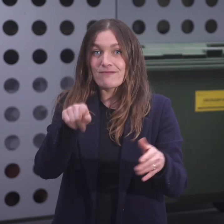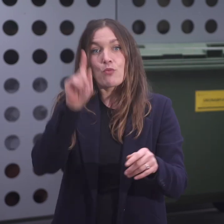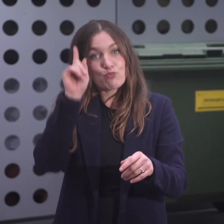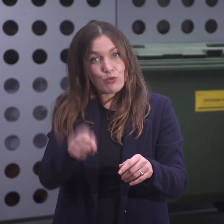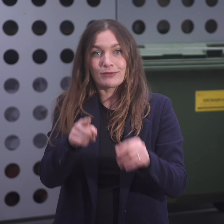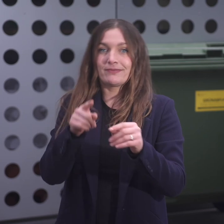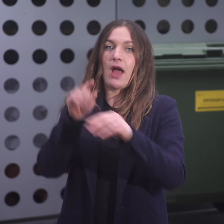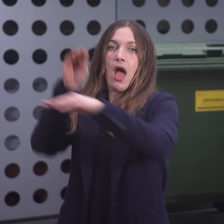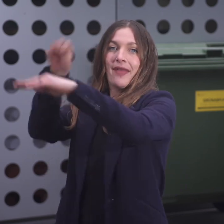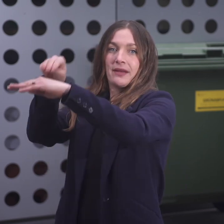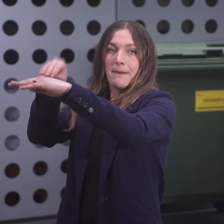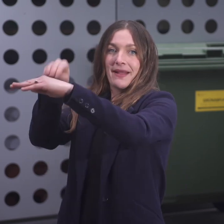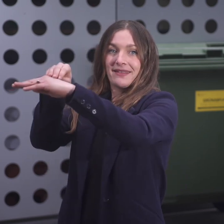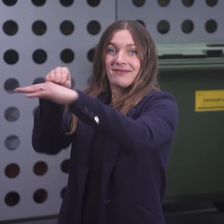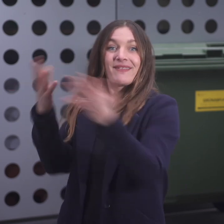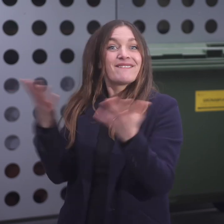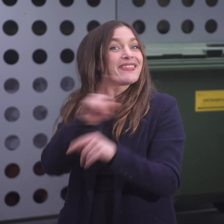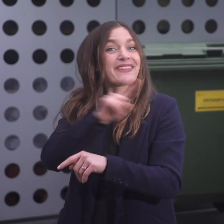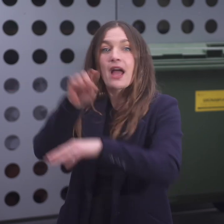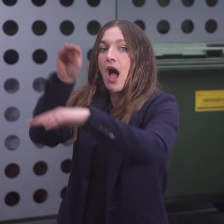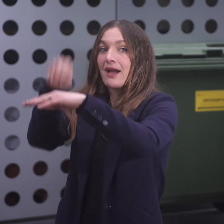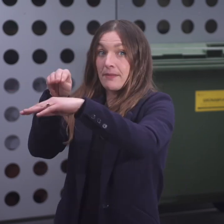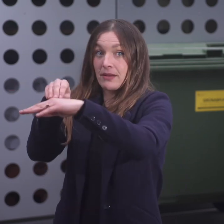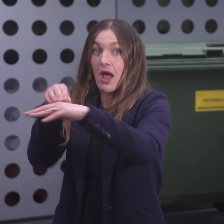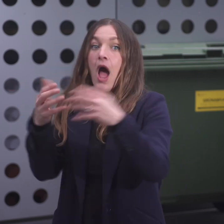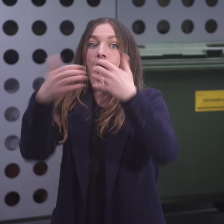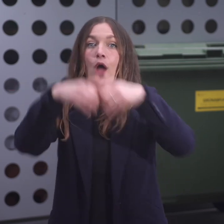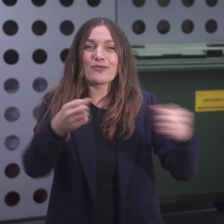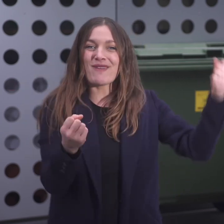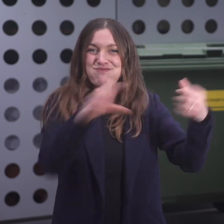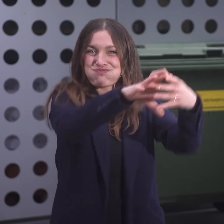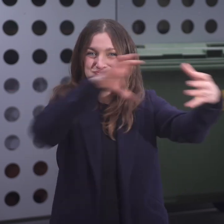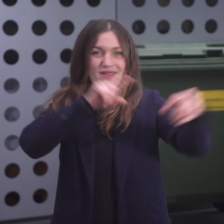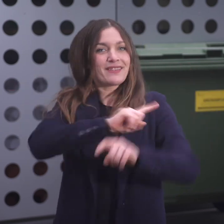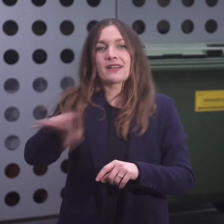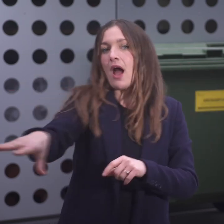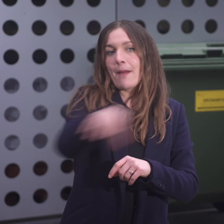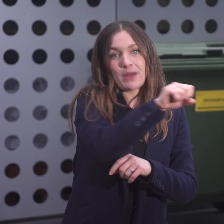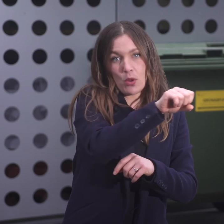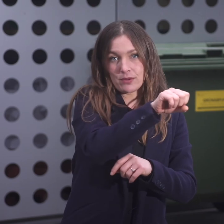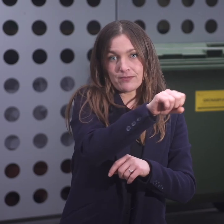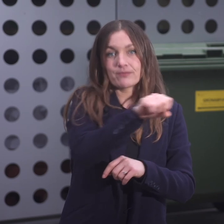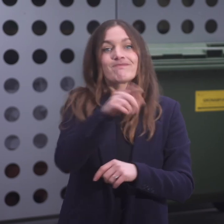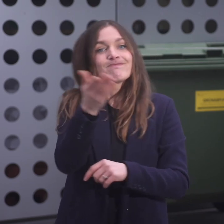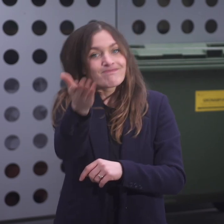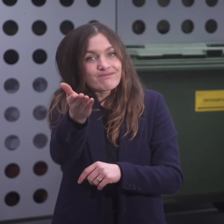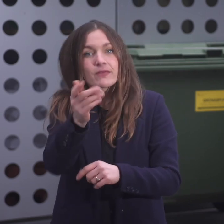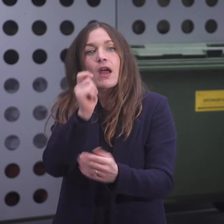angemeldete Container werden nicht geleert. Der Kauf und die Anmeldung des Grüngutcontainers kann von der